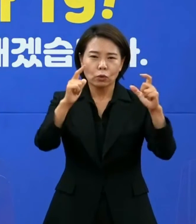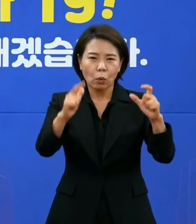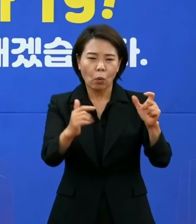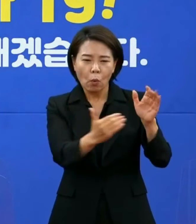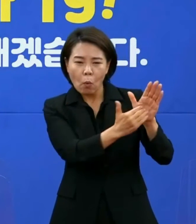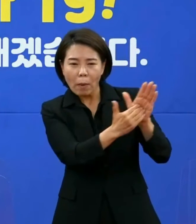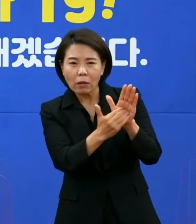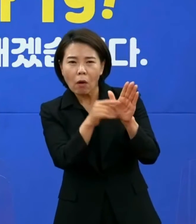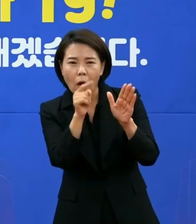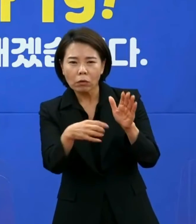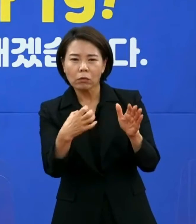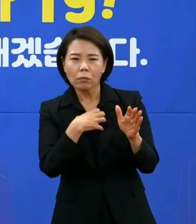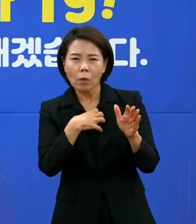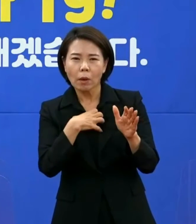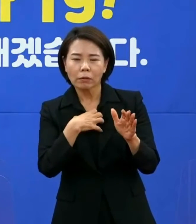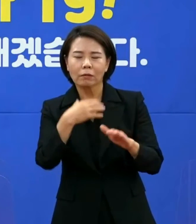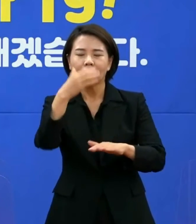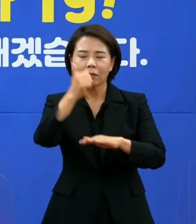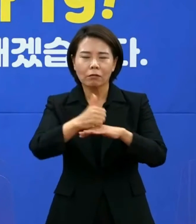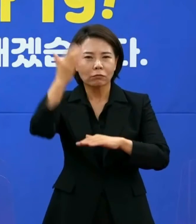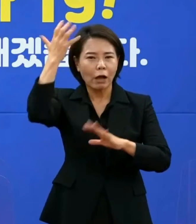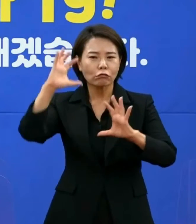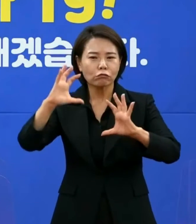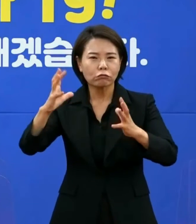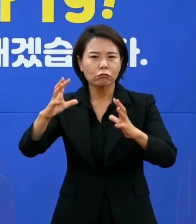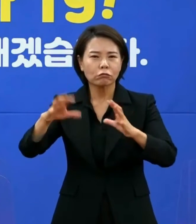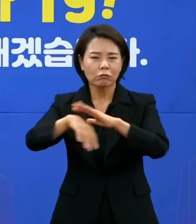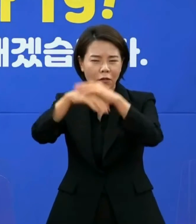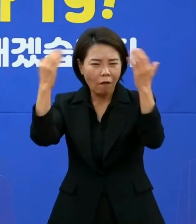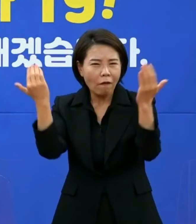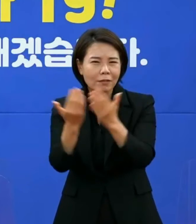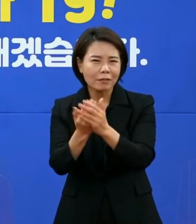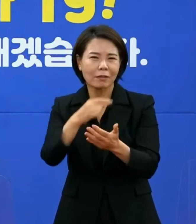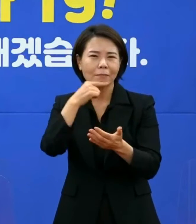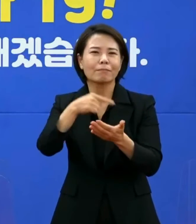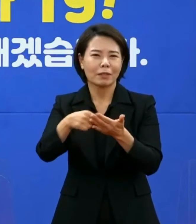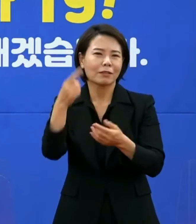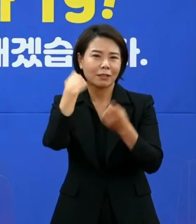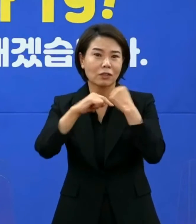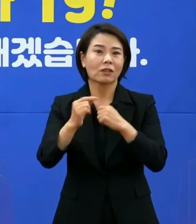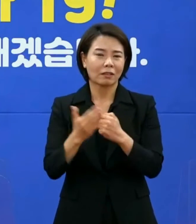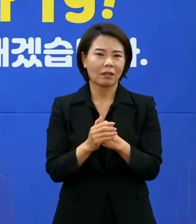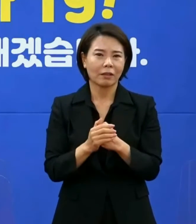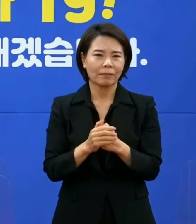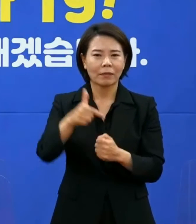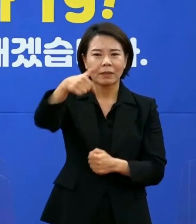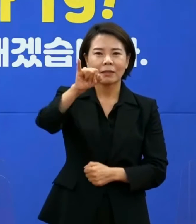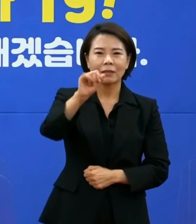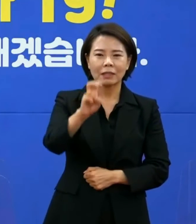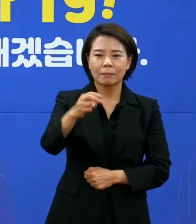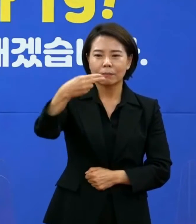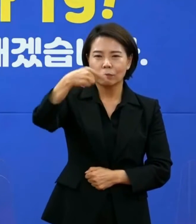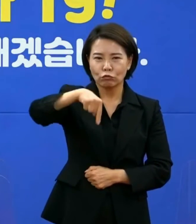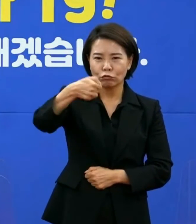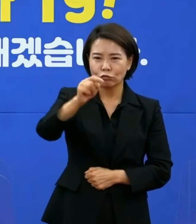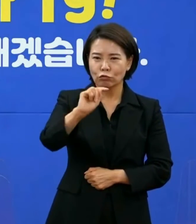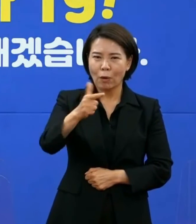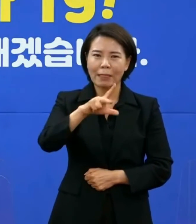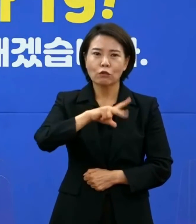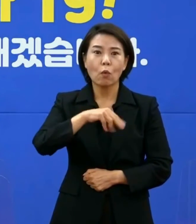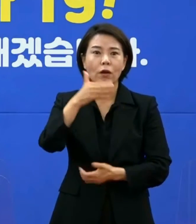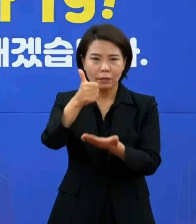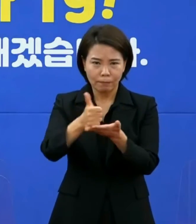결국 대한민국 전체의 상처로 남게 될 것입니다. 김두관 의원님께서 제주 방역을